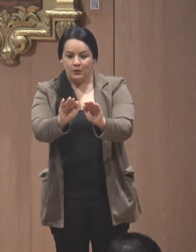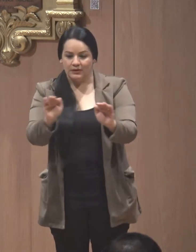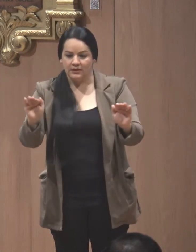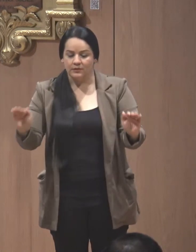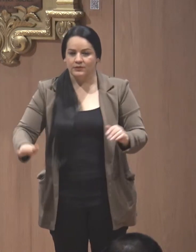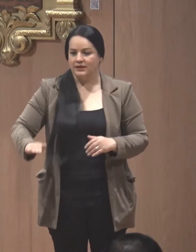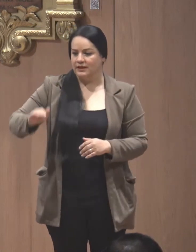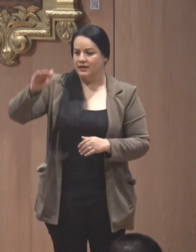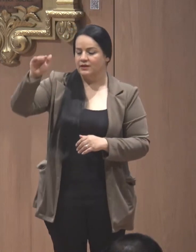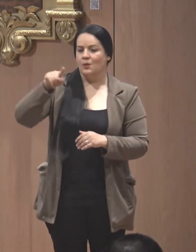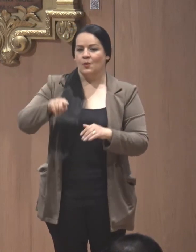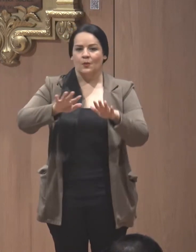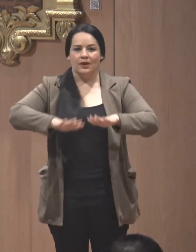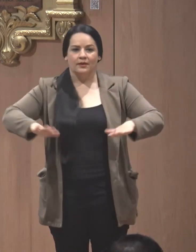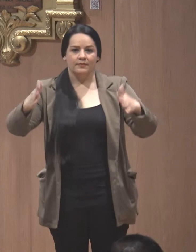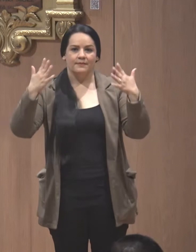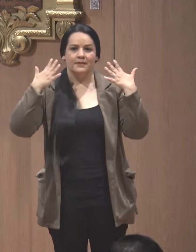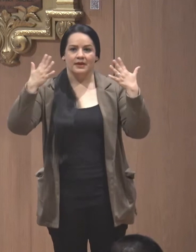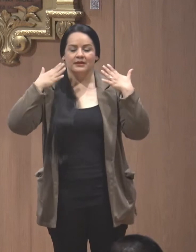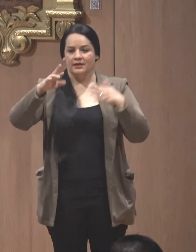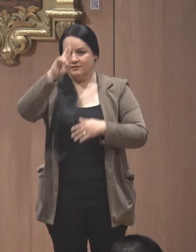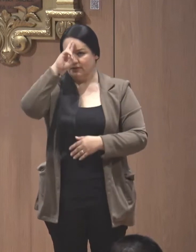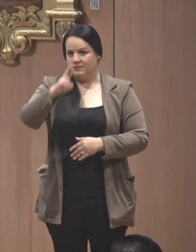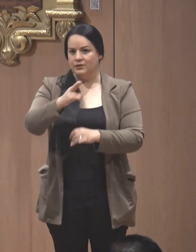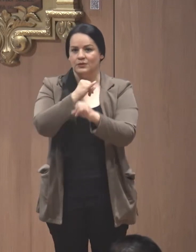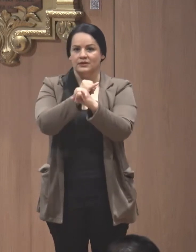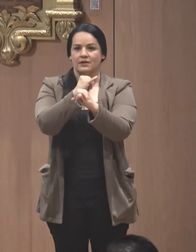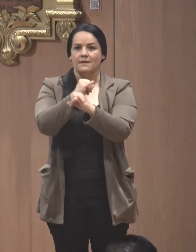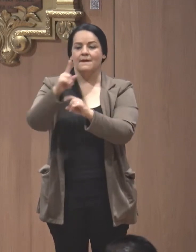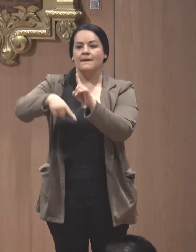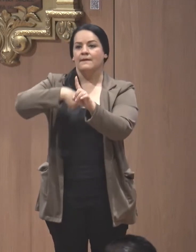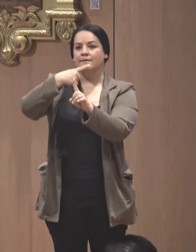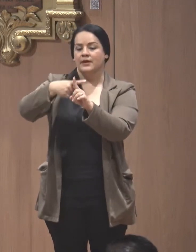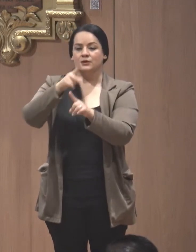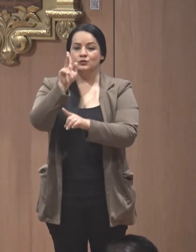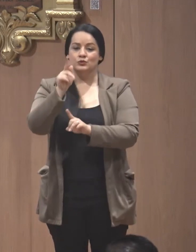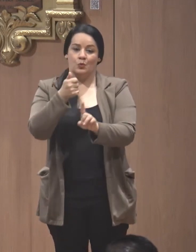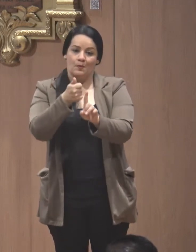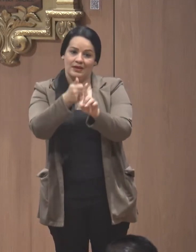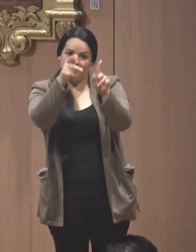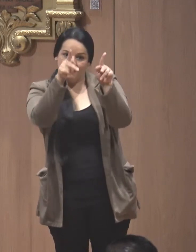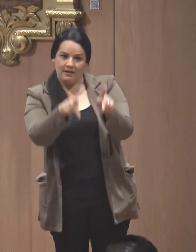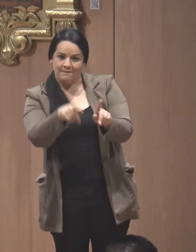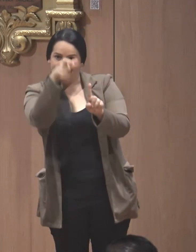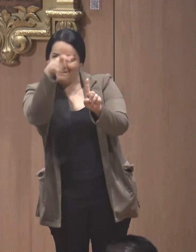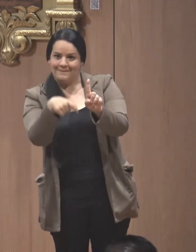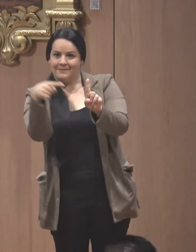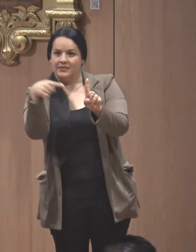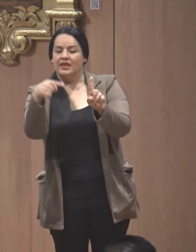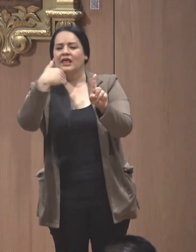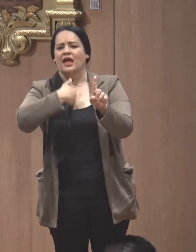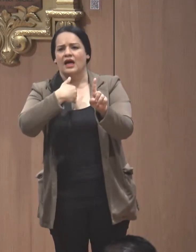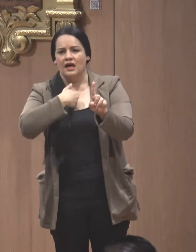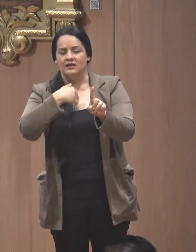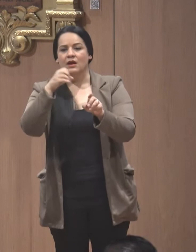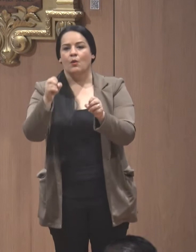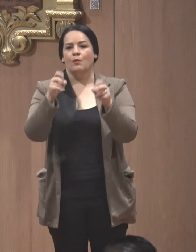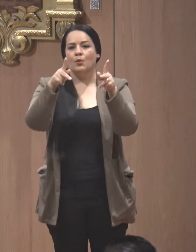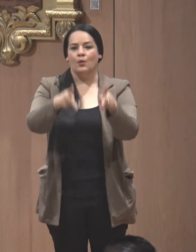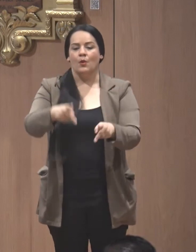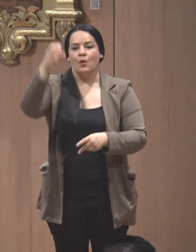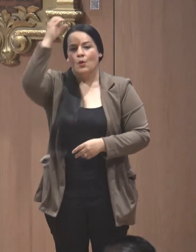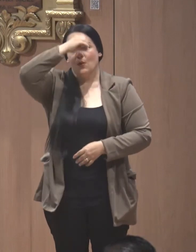en un ambiente de respeto a la institucionalidad y su persona misma. Que tengan la oportunidad de opinar,